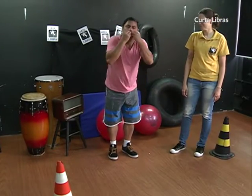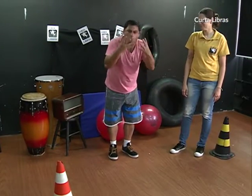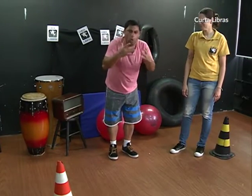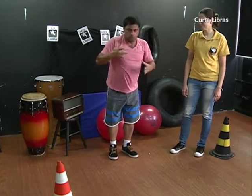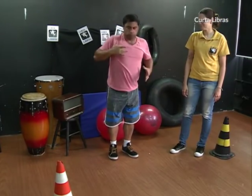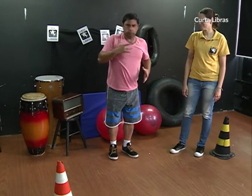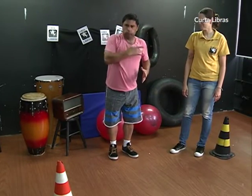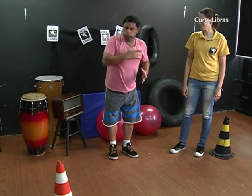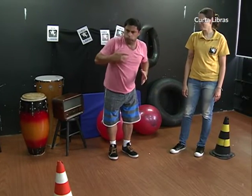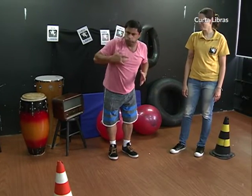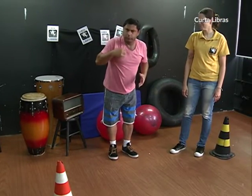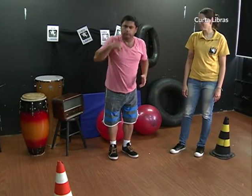Corpos saudáveis, atléticos.